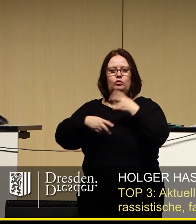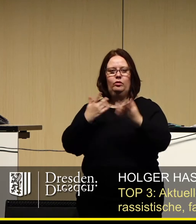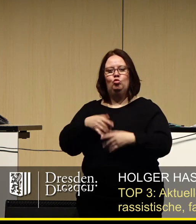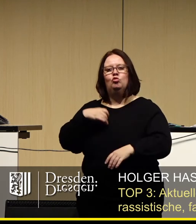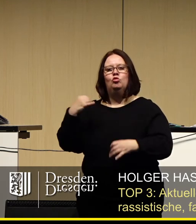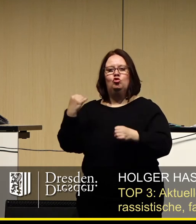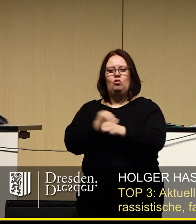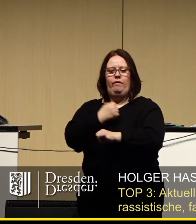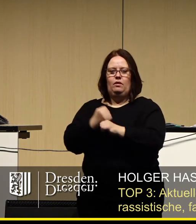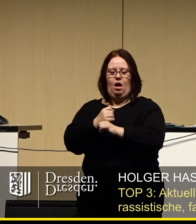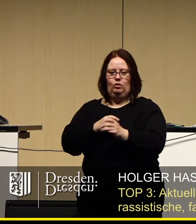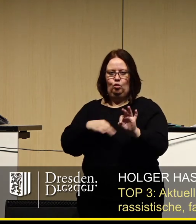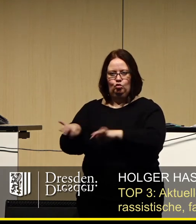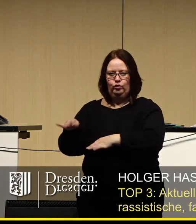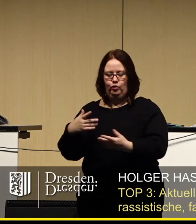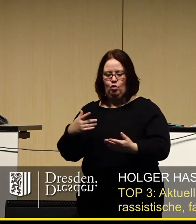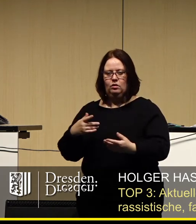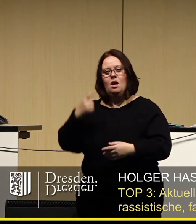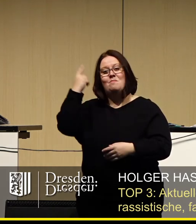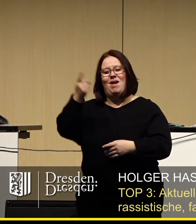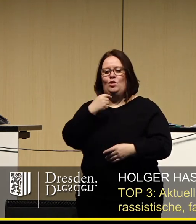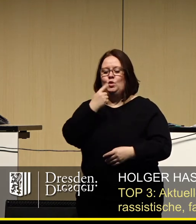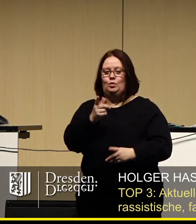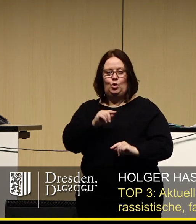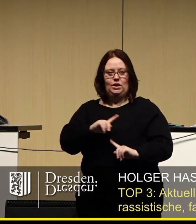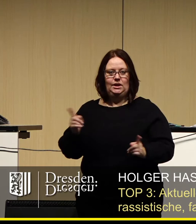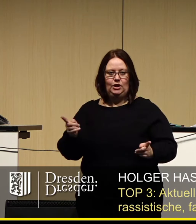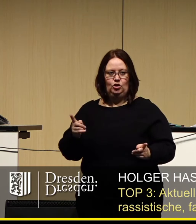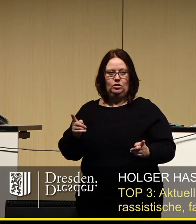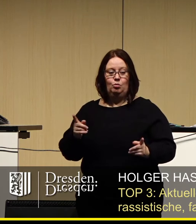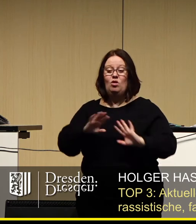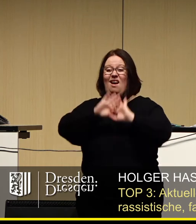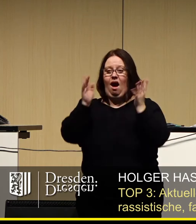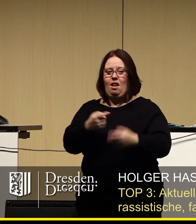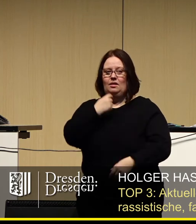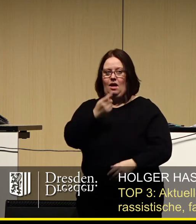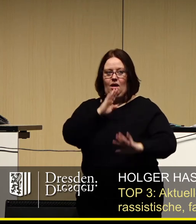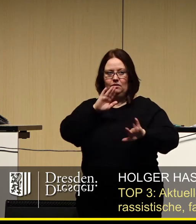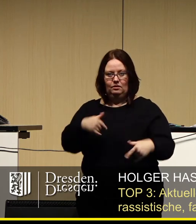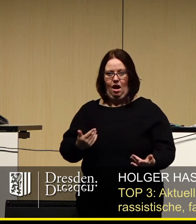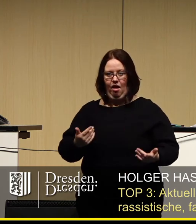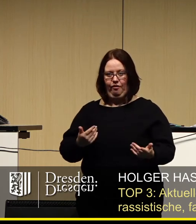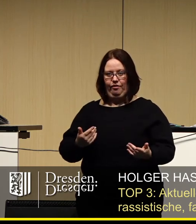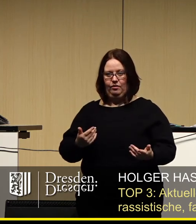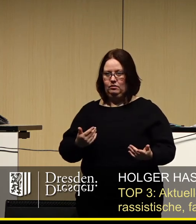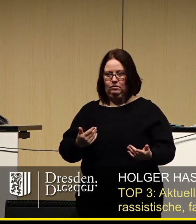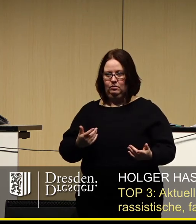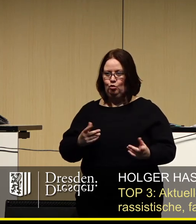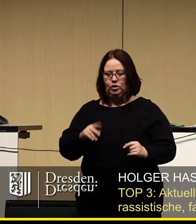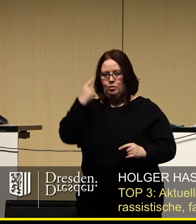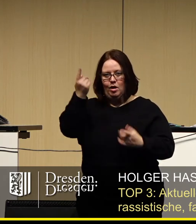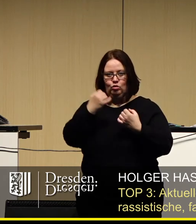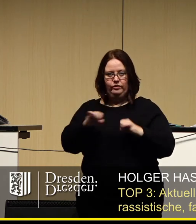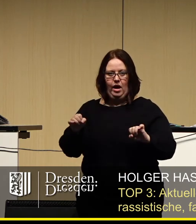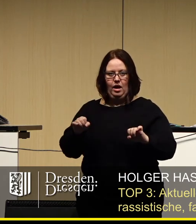Straftaten zu begehen. Meinungsäußerung heißt nämlich nicht, dass man alles sagen kann, was auch zu sagen geht. Dass man